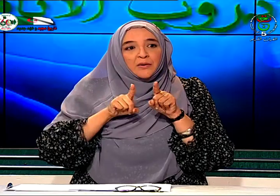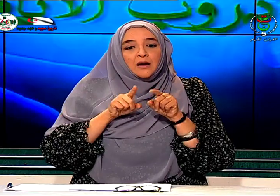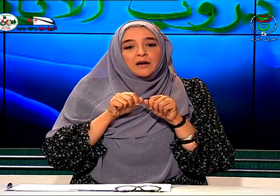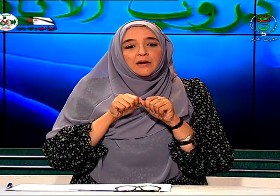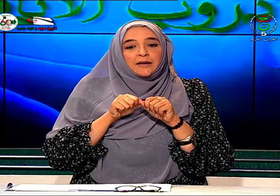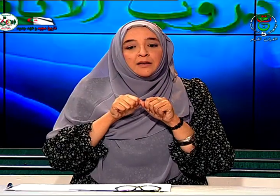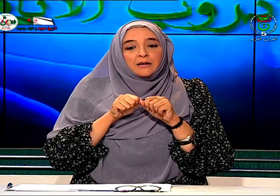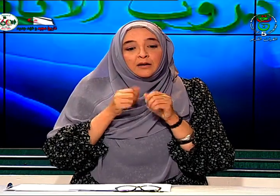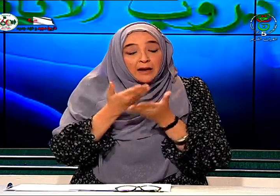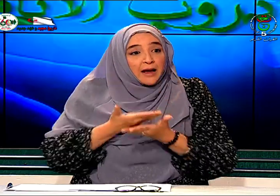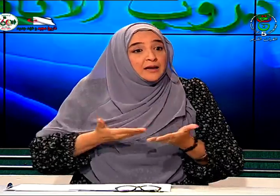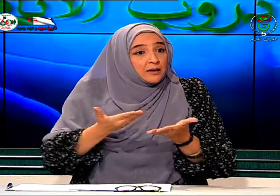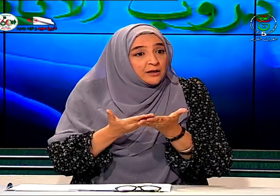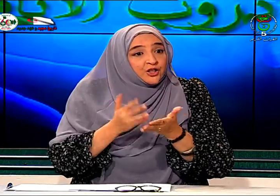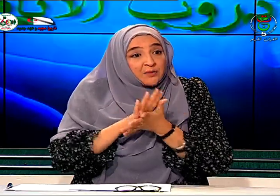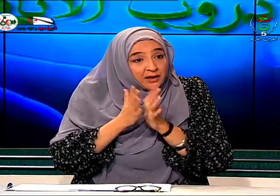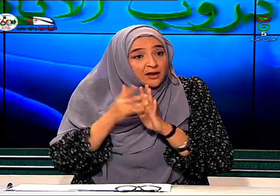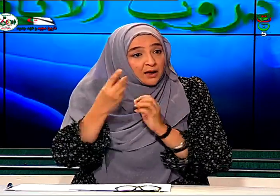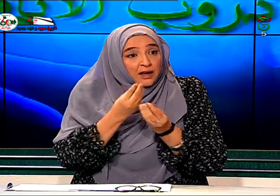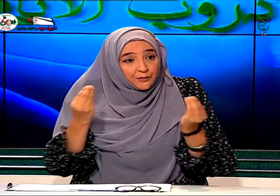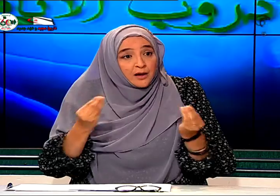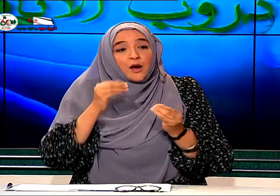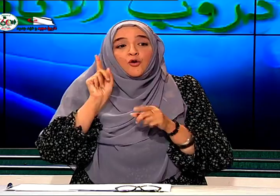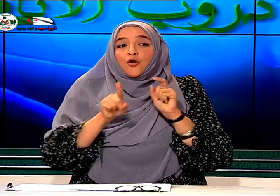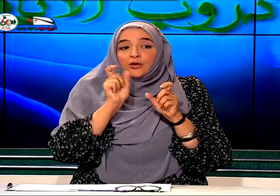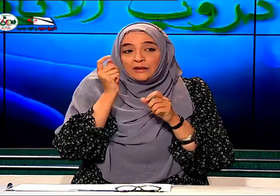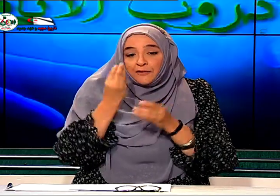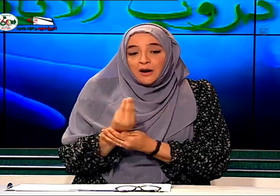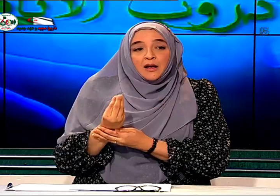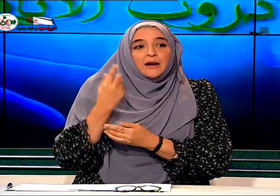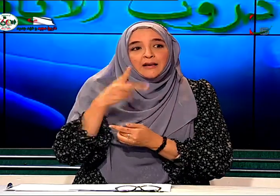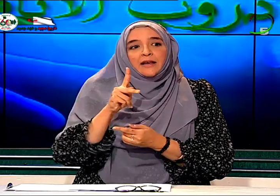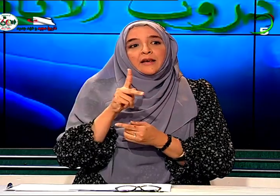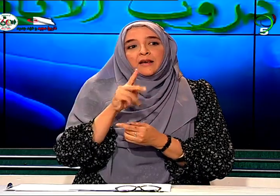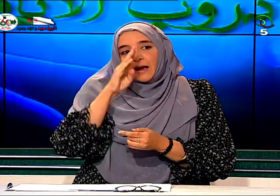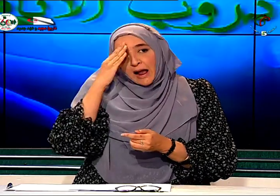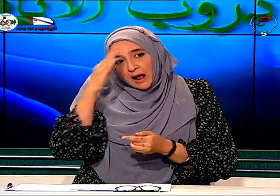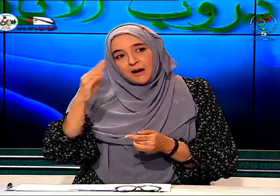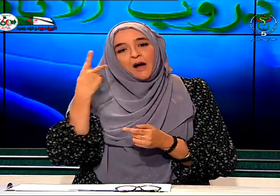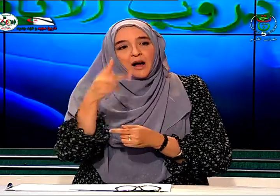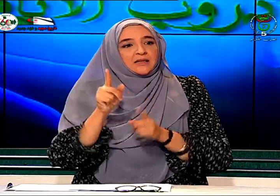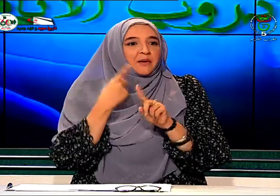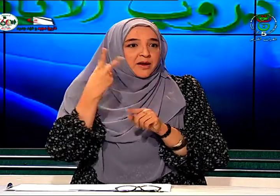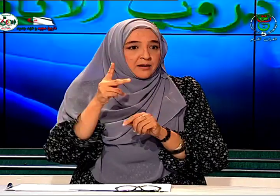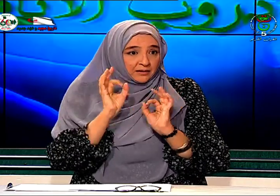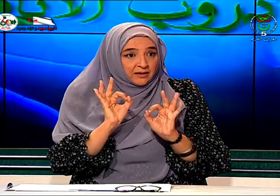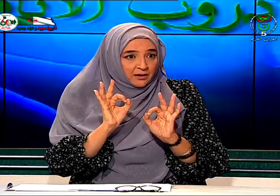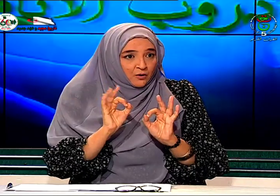يعني الحالة الاجتماعية على الأطفال كل الطفل لديه حالة خاصة به هذا هو